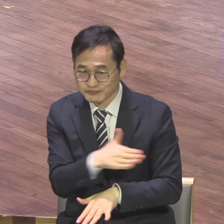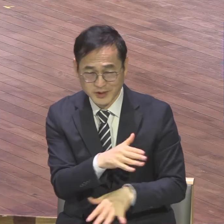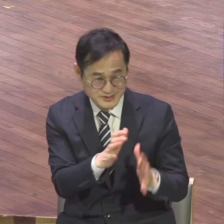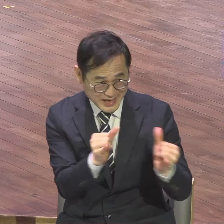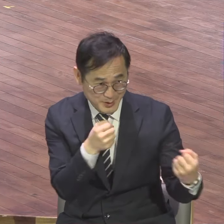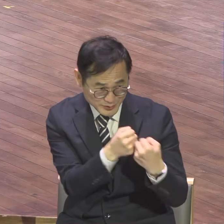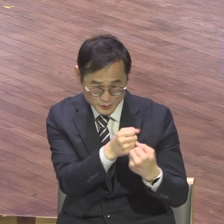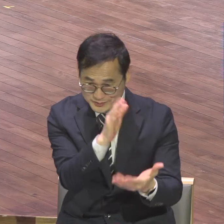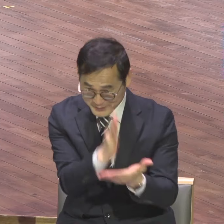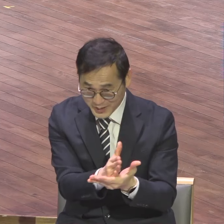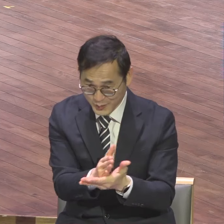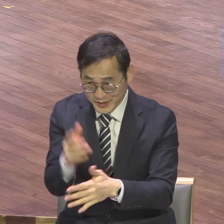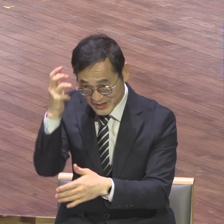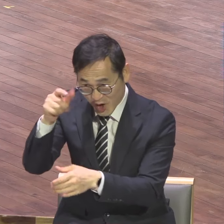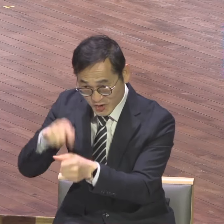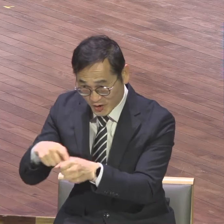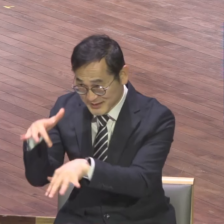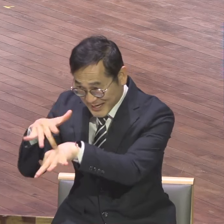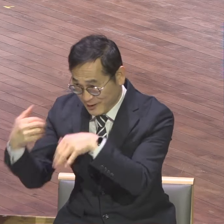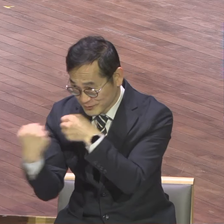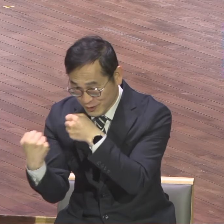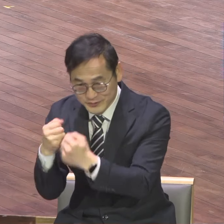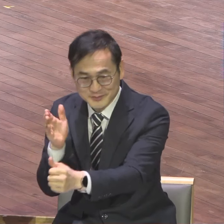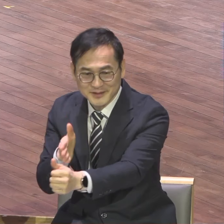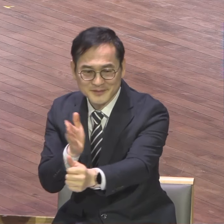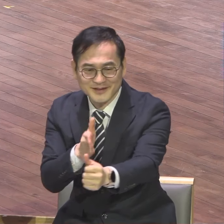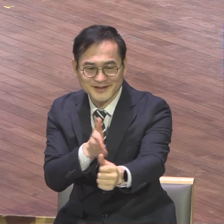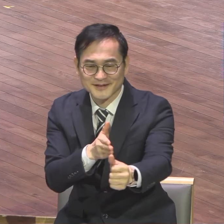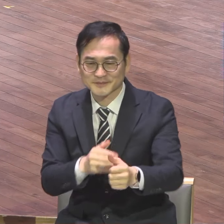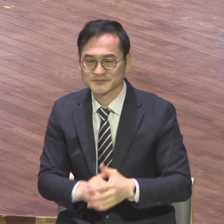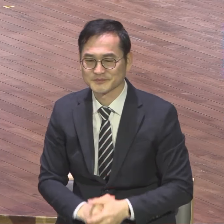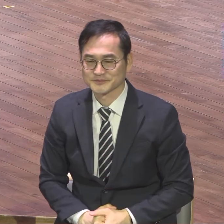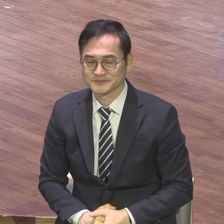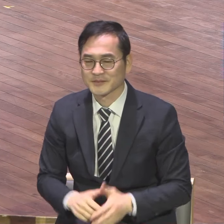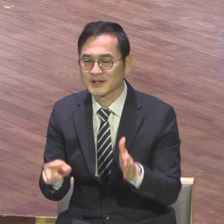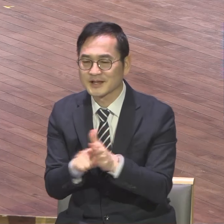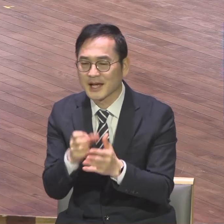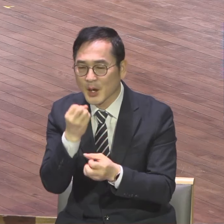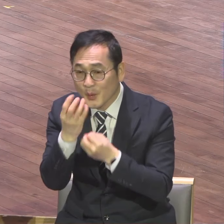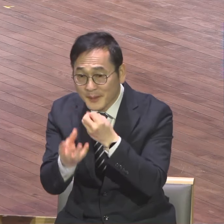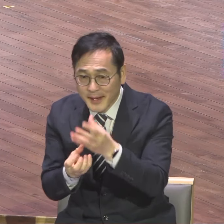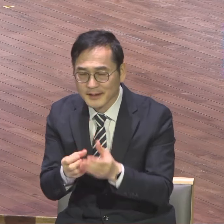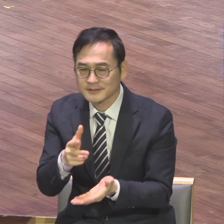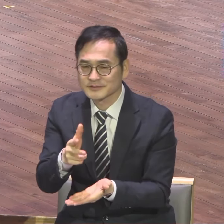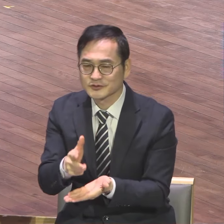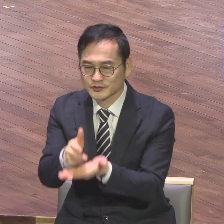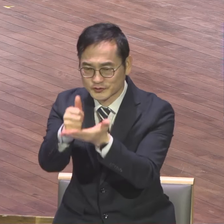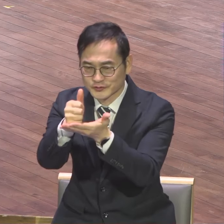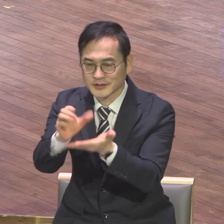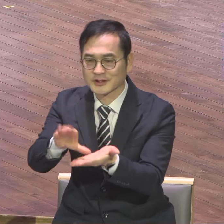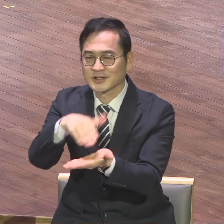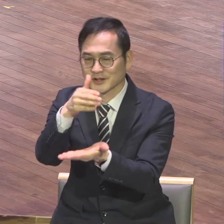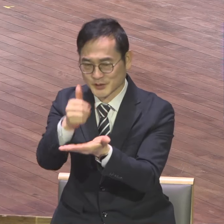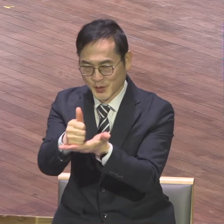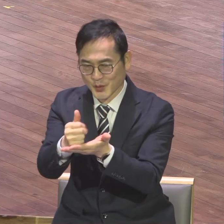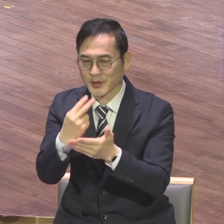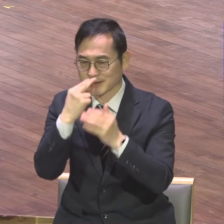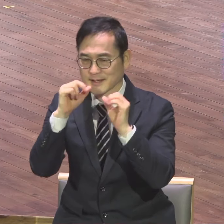영적 싸움 하시기를 바랍니다. 신앙 고백합니다. 주는 그리스도시요. 살아계신